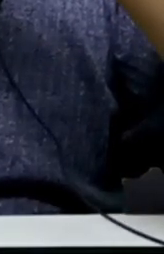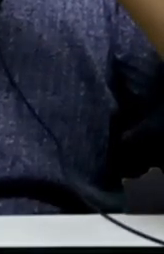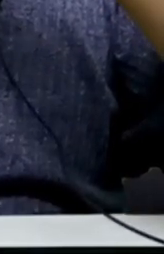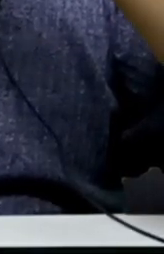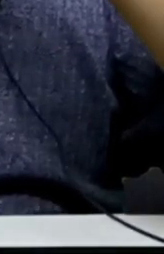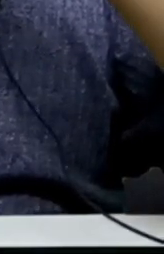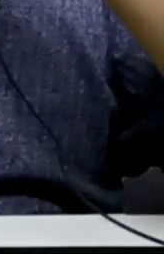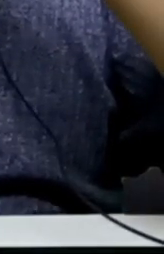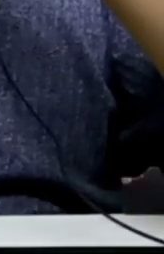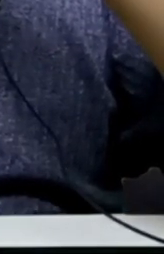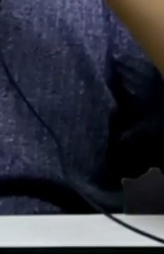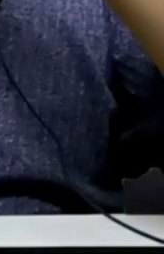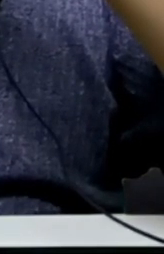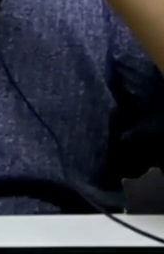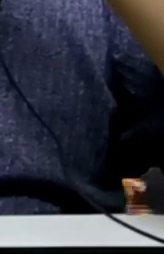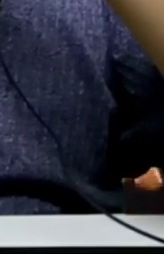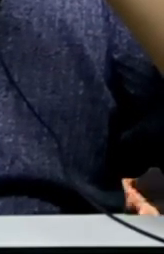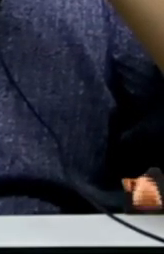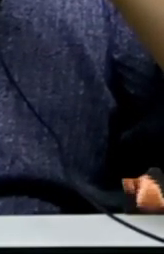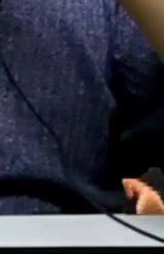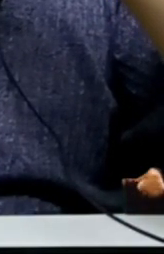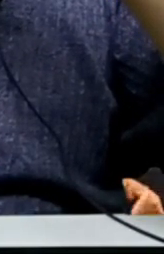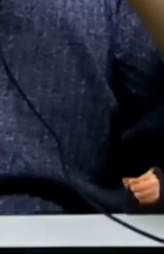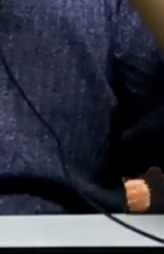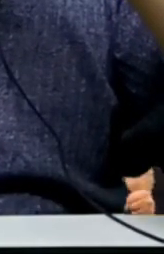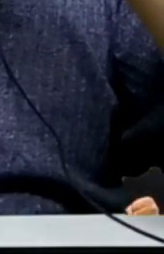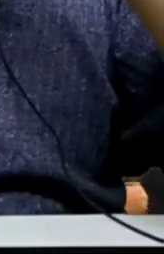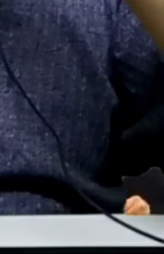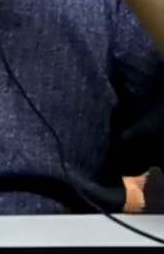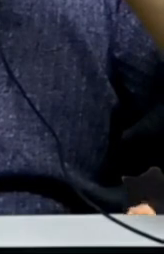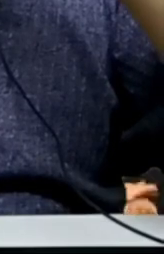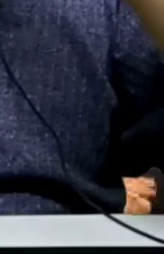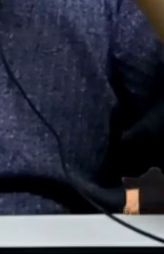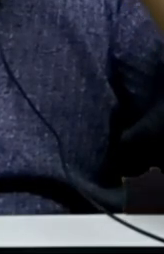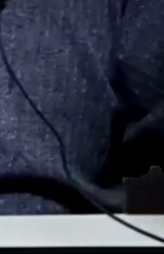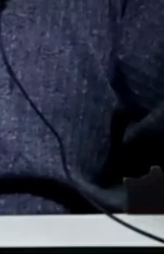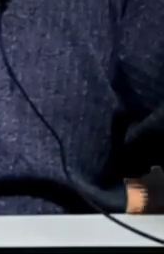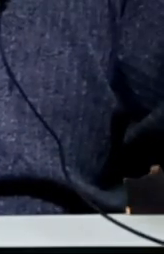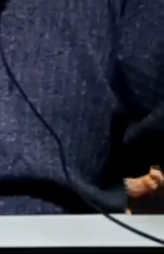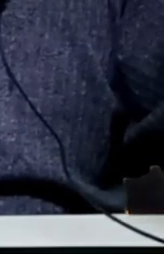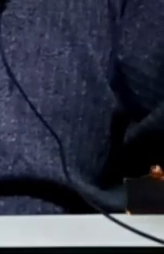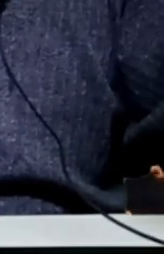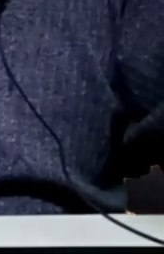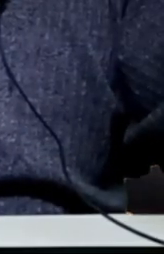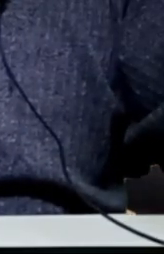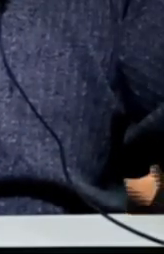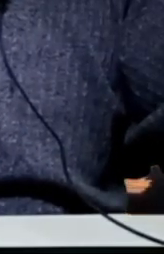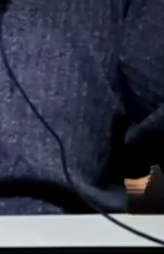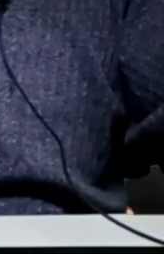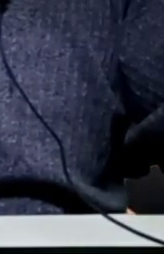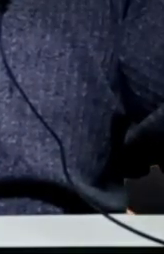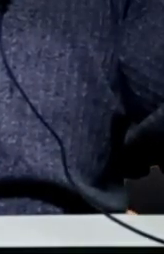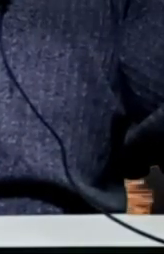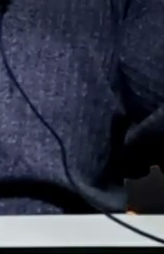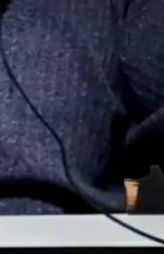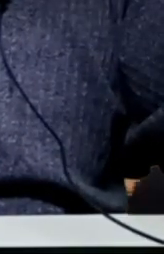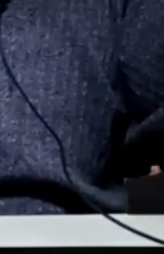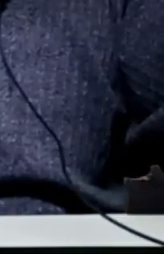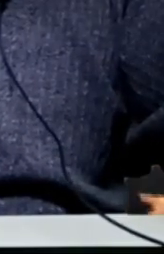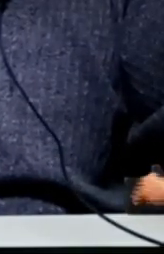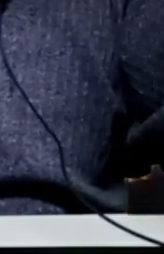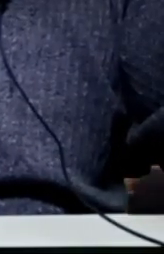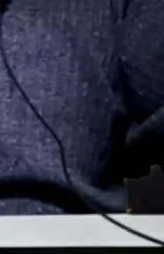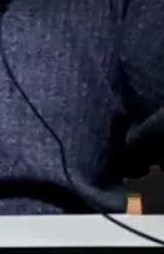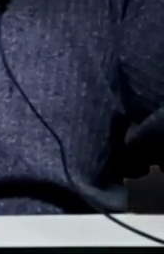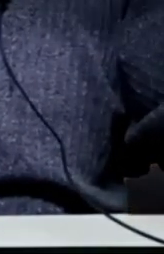Porque hemos reconocido Nosotros Muchísima gente Muchísimas organizaciones Por muchísimos años Al menos unos 15 o 20 años Ha